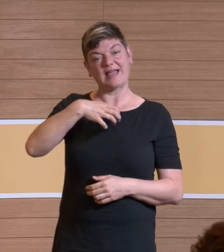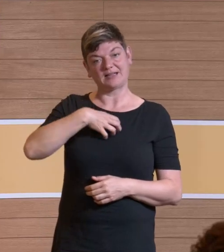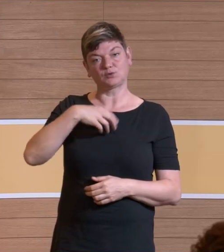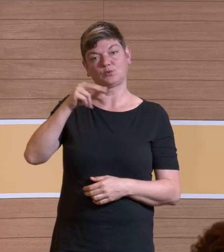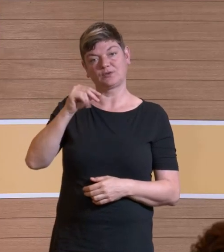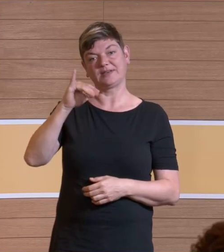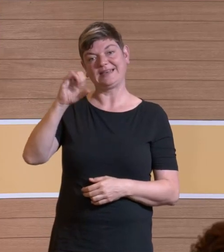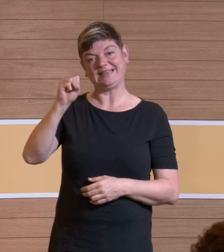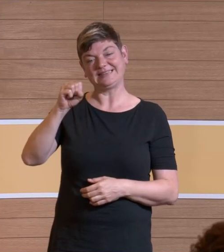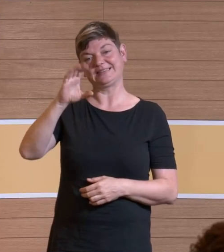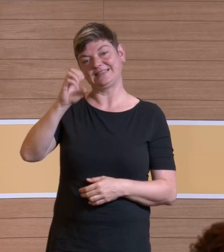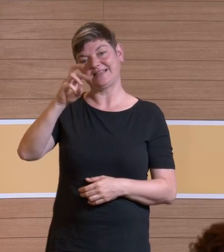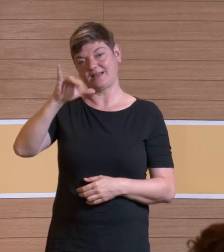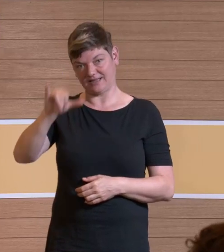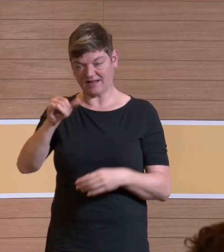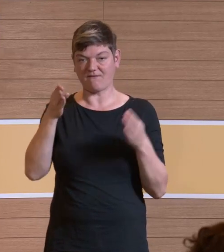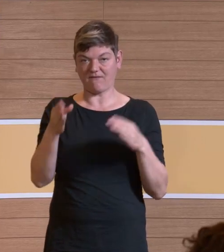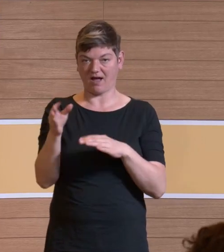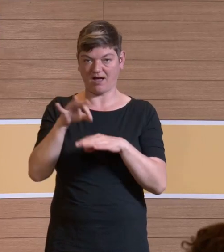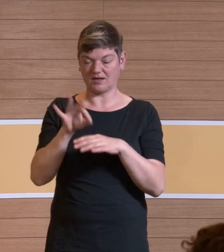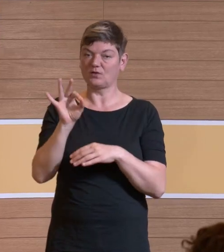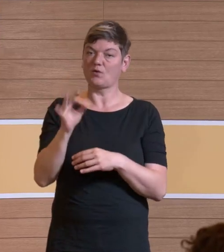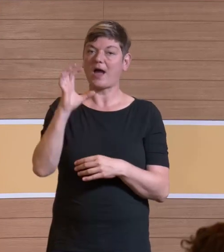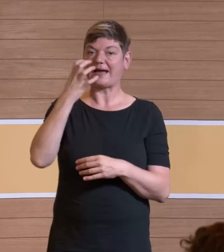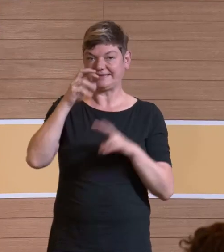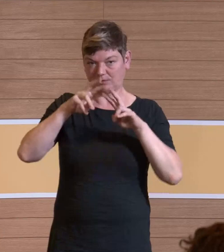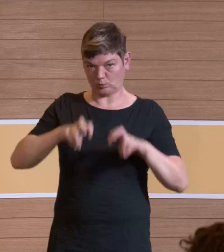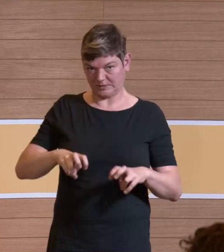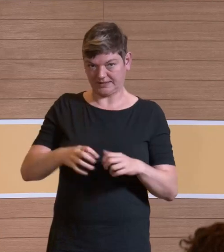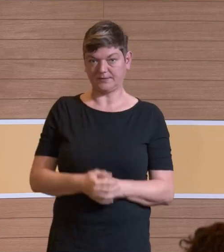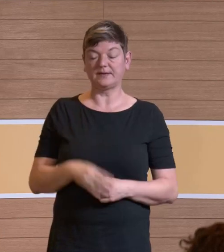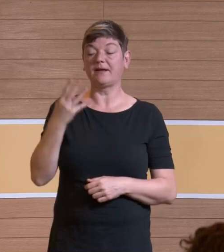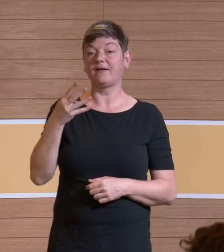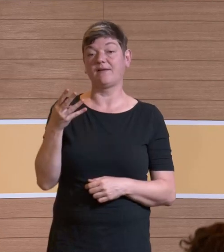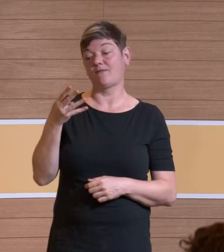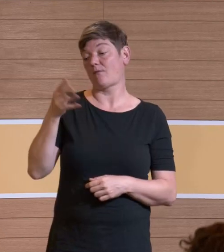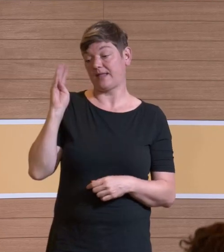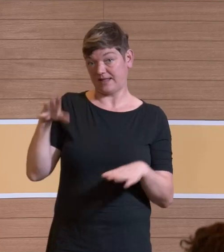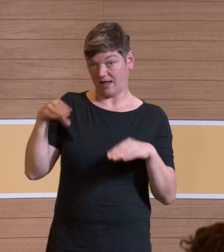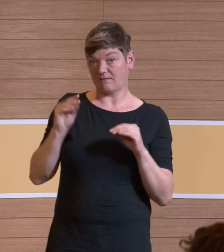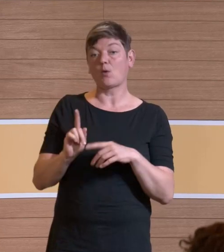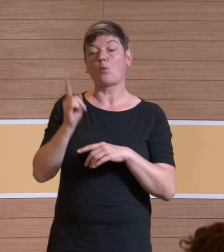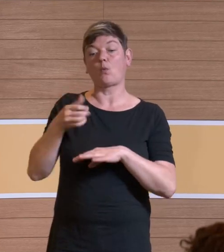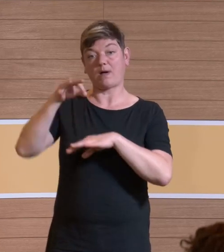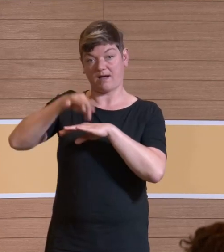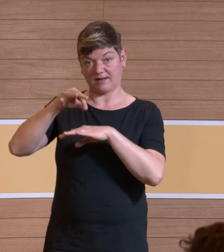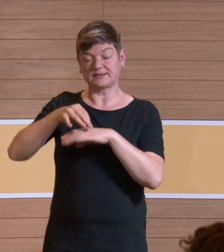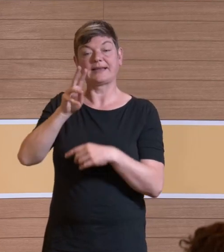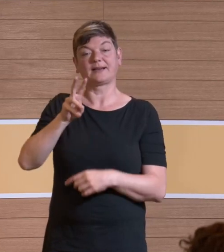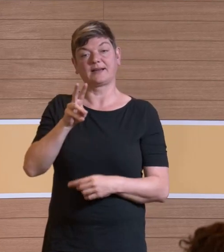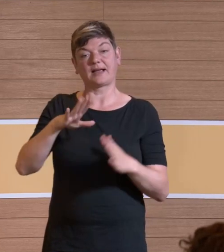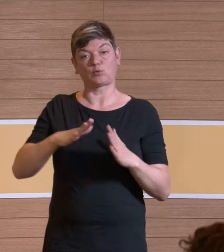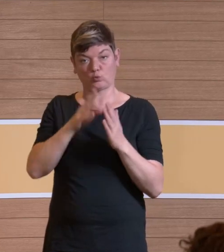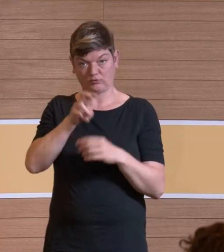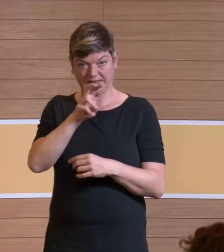Ich bin Fachärztin für Anästhesiologie, seit vier Jahren in oberärztlicher Tätigkeit am Katholischen Klinikum in Bochum